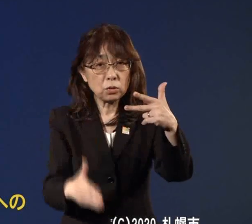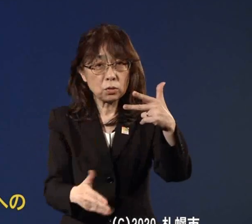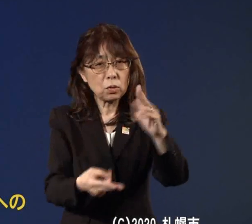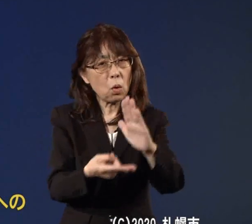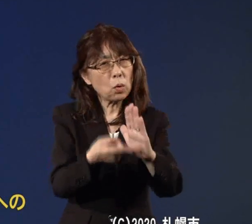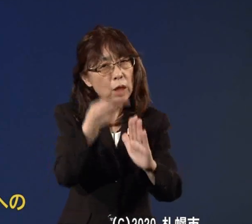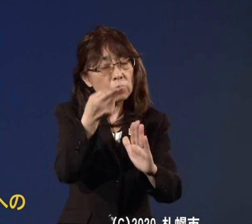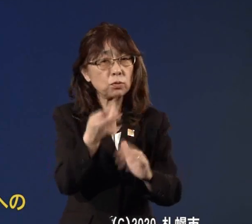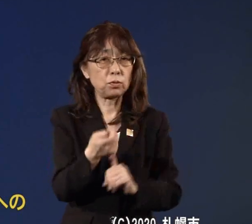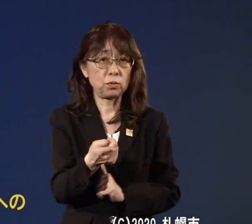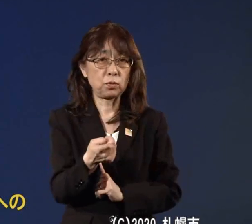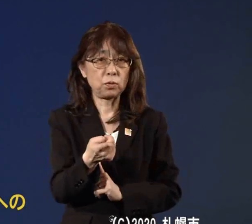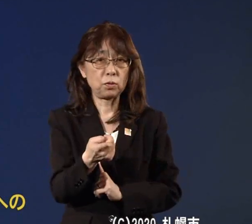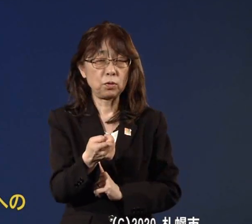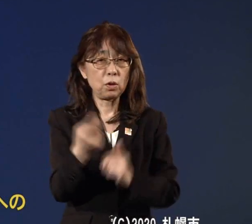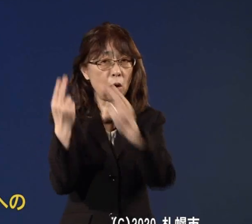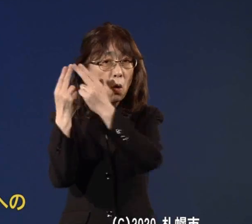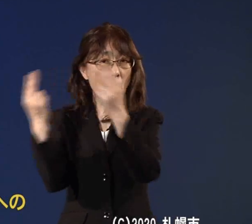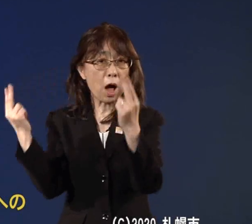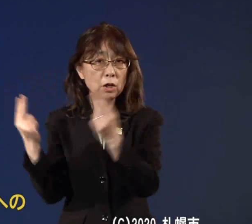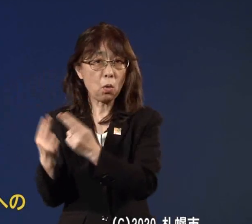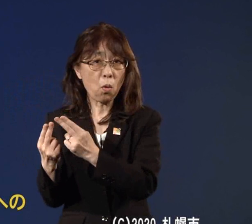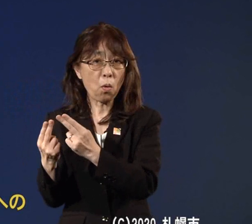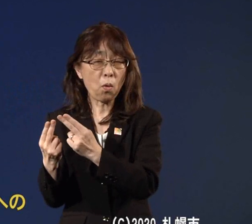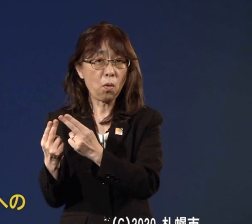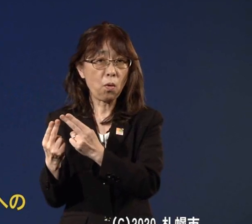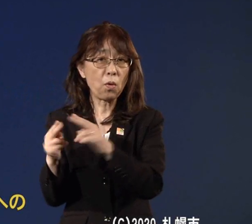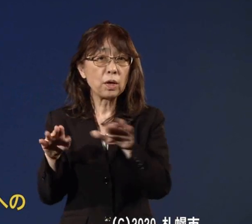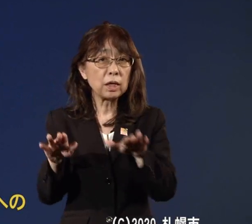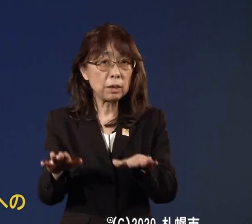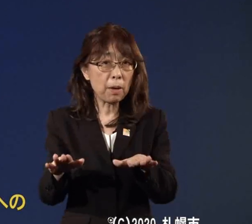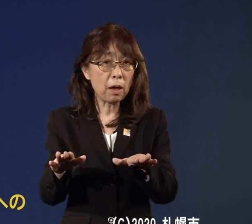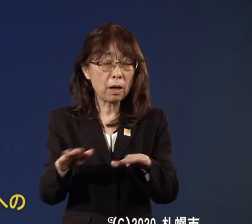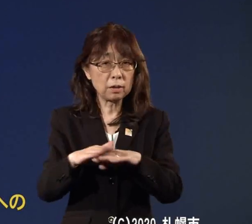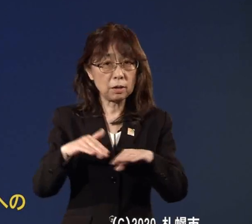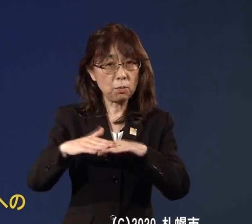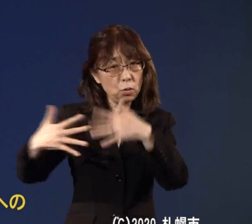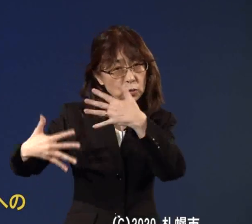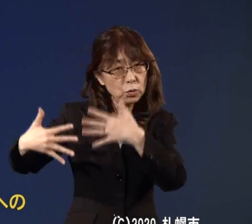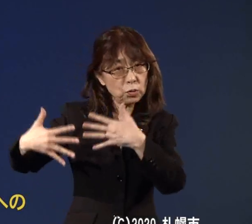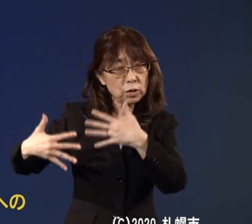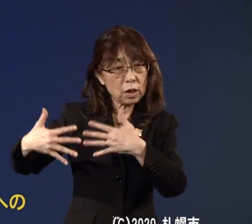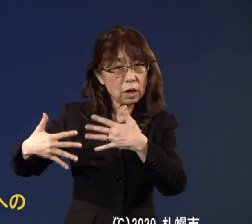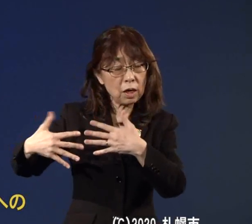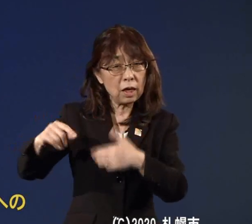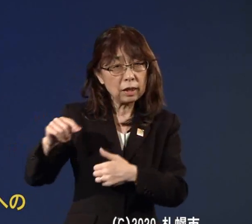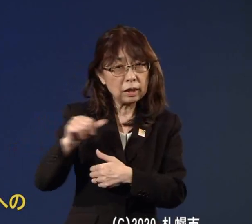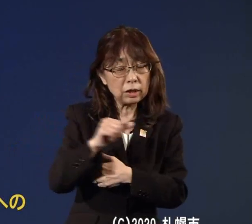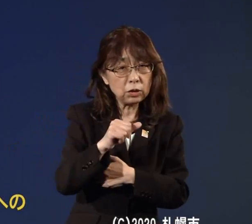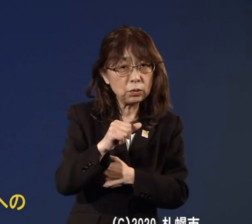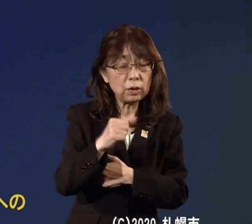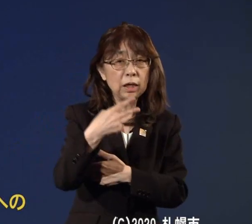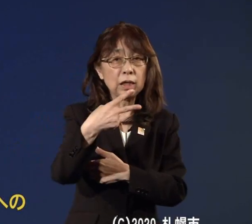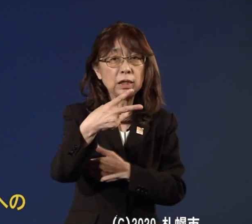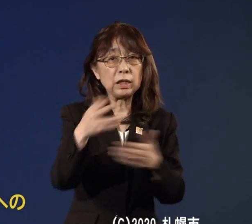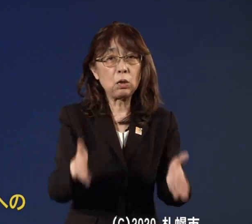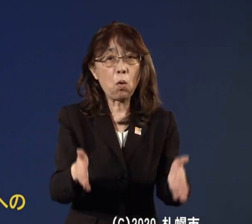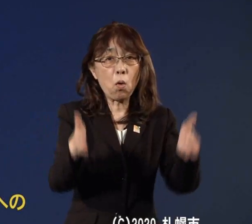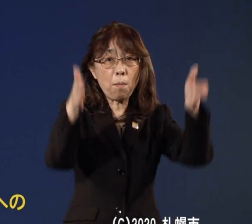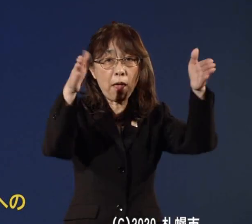今北海道の方と調整をしておりました近々2棟目の宿泊療